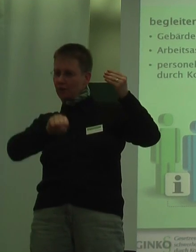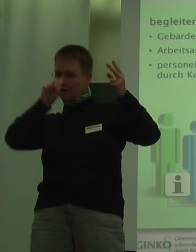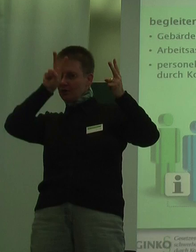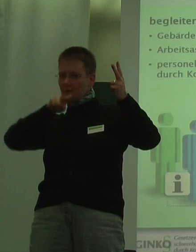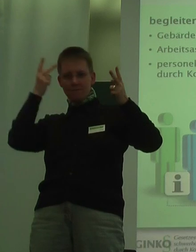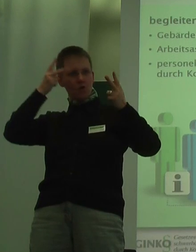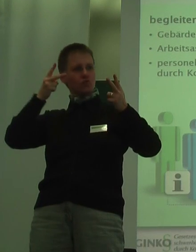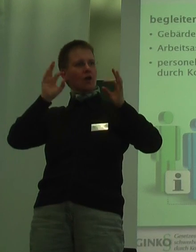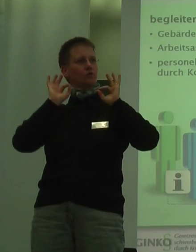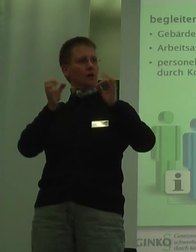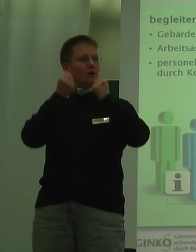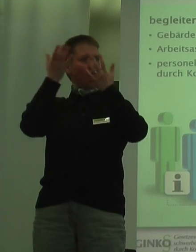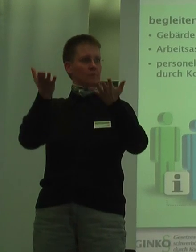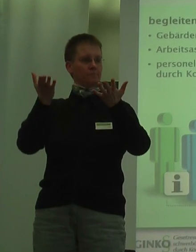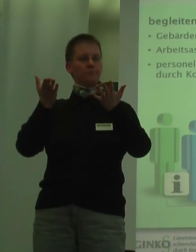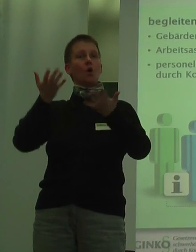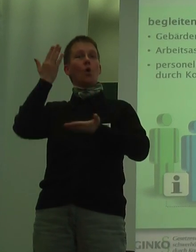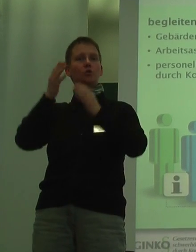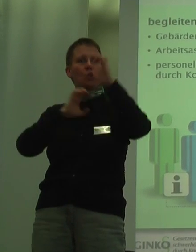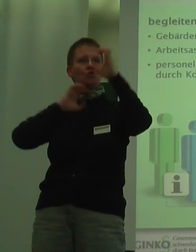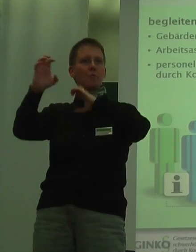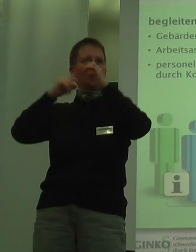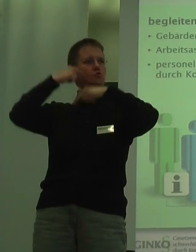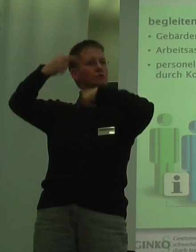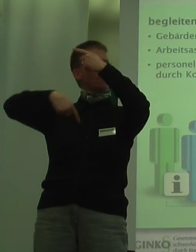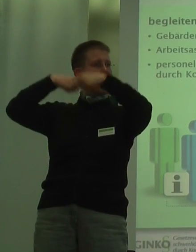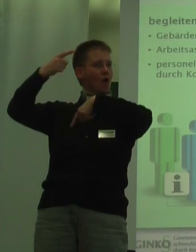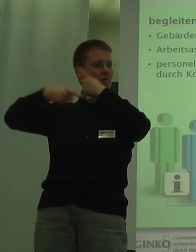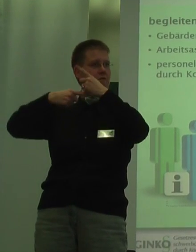sind oder wenn Kommunikationsabläufe formalisiert werden.